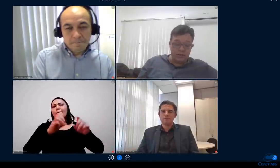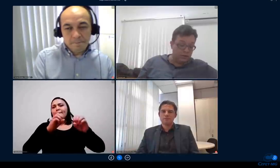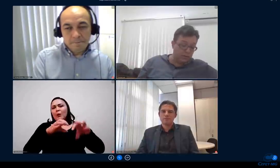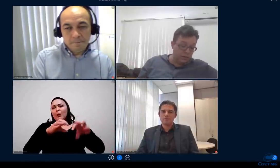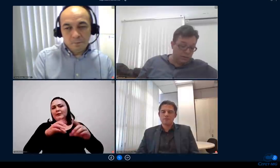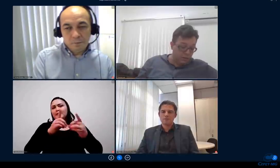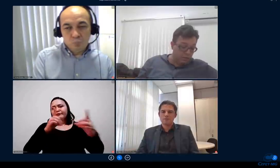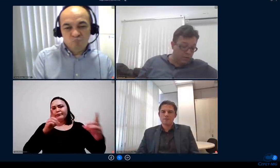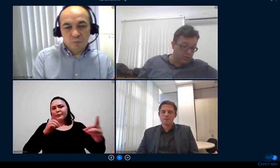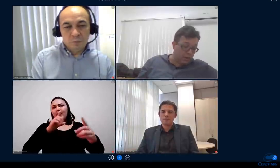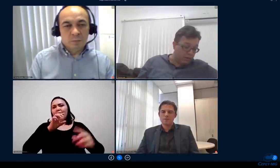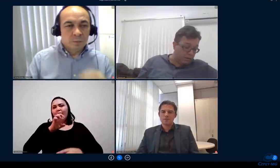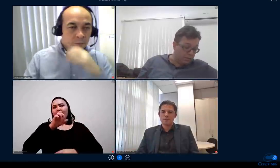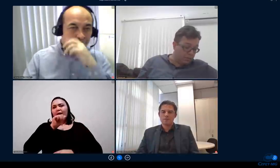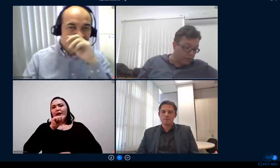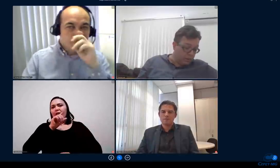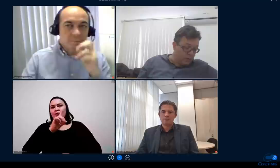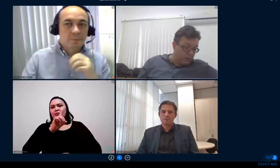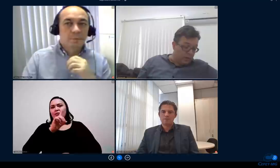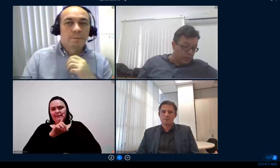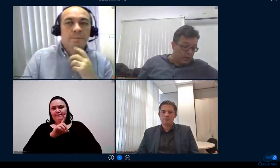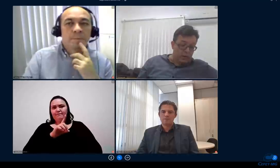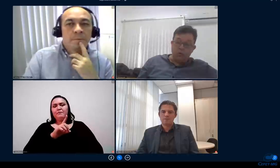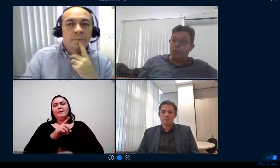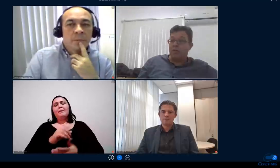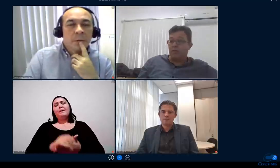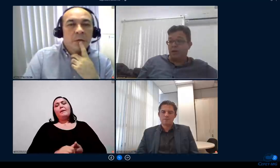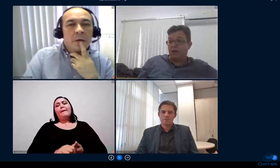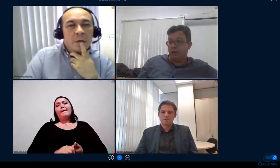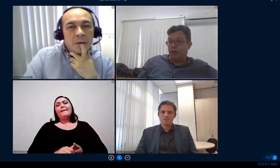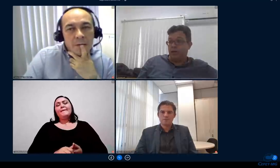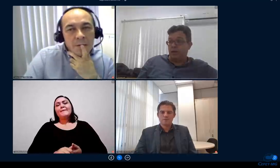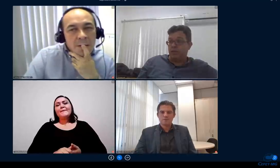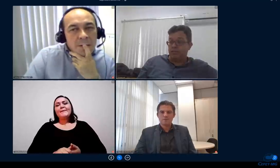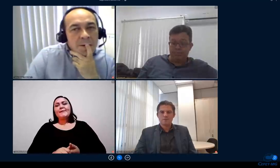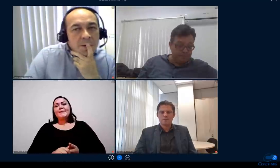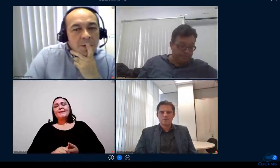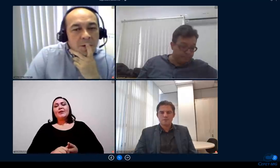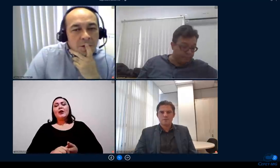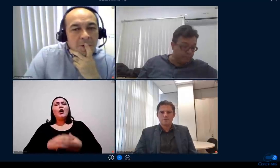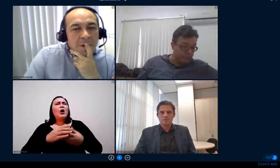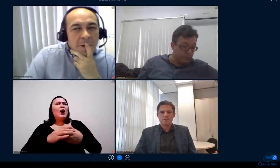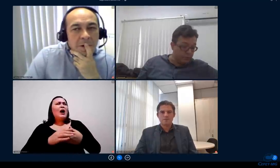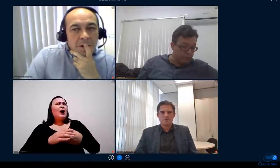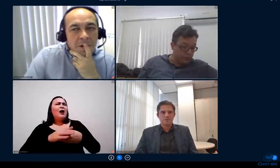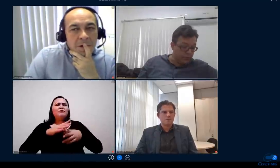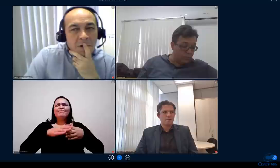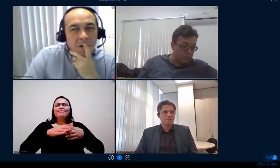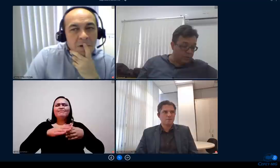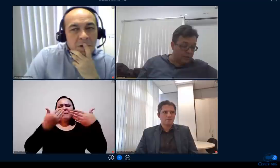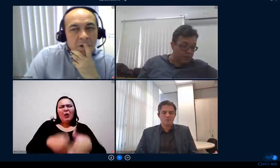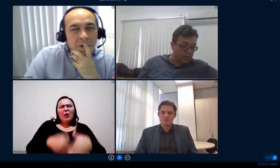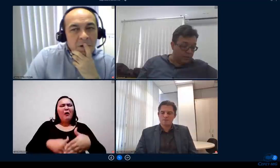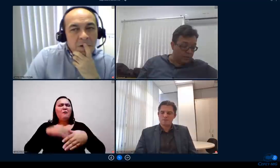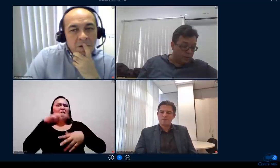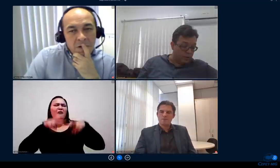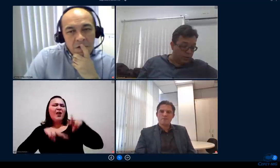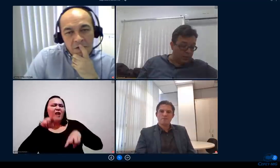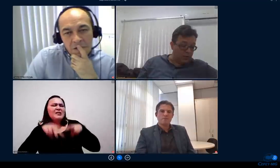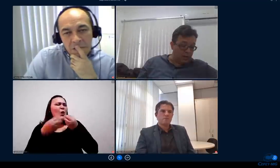dificuldades e emergenciais né que era como avaliar na EAD foi feito uma